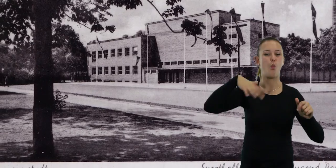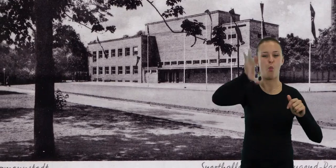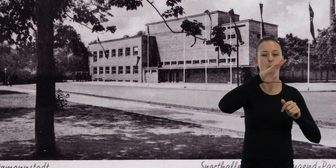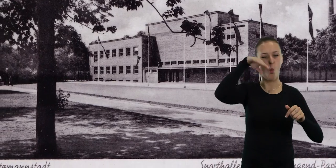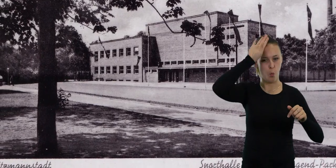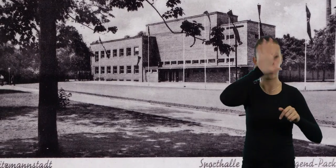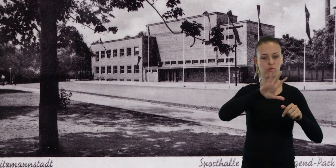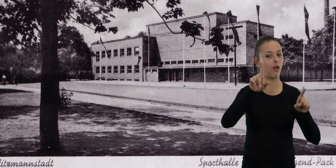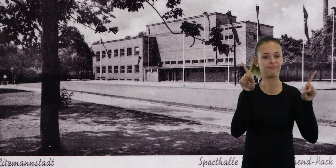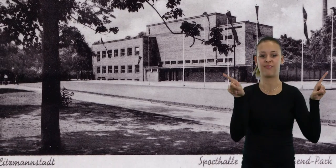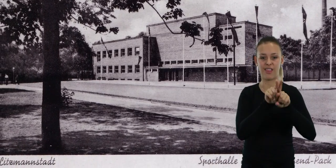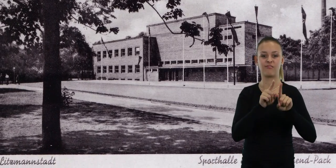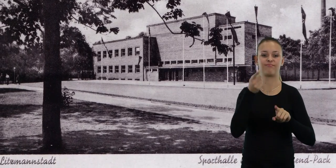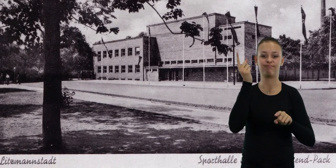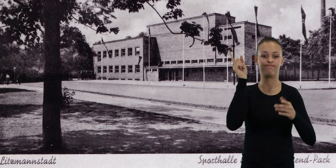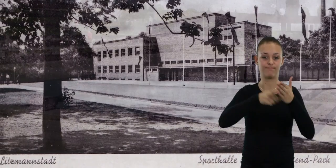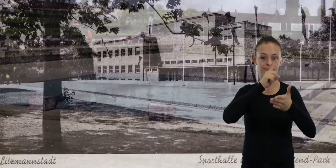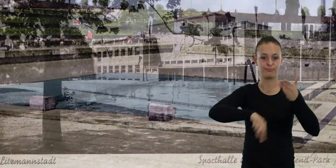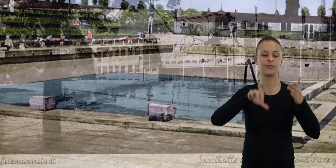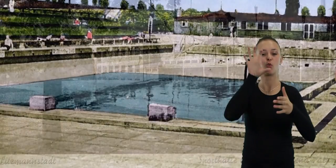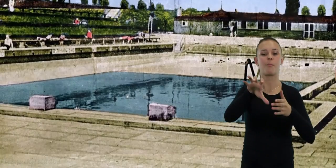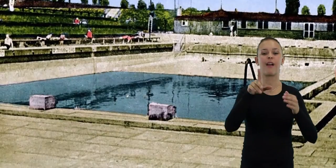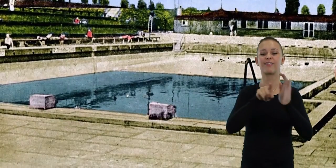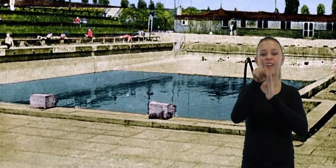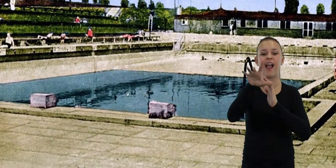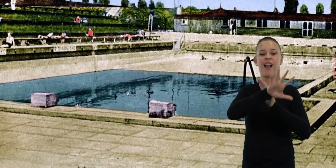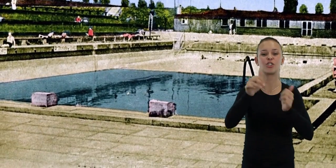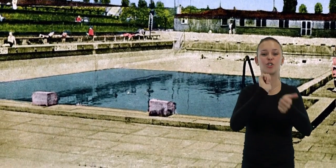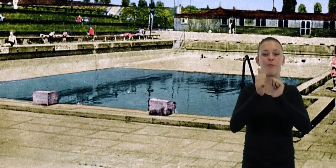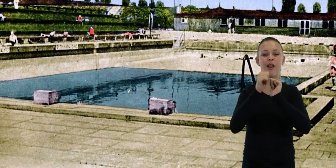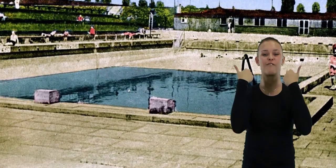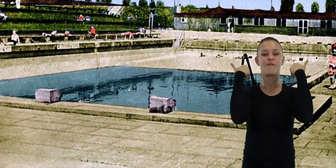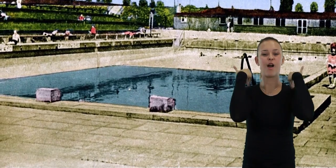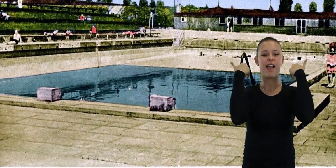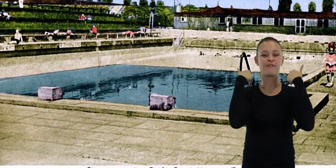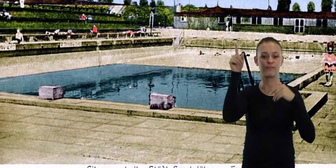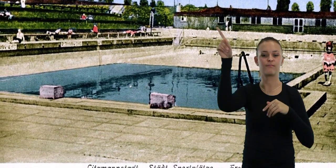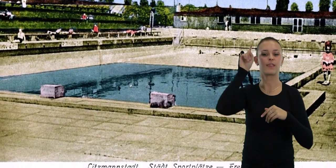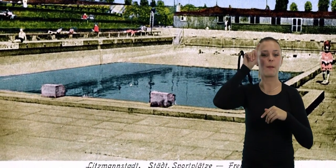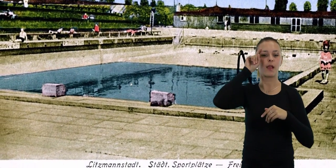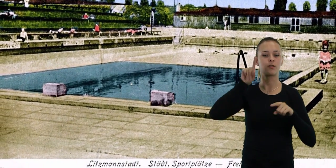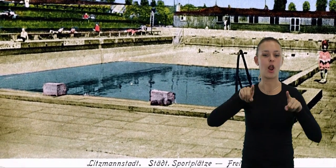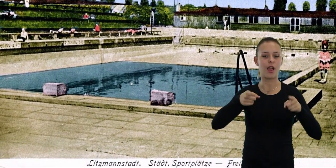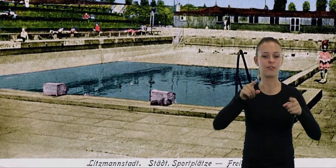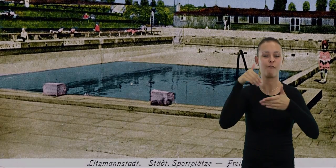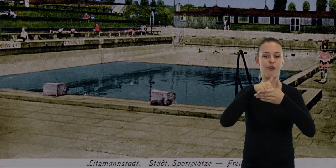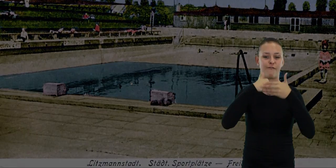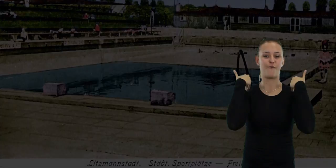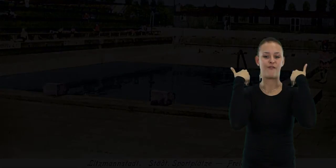również do przejęcia ich majątku, m.in. obiektów sportowych, przez niemieckie organizacje wychowania fizycznego.